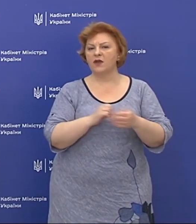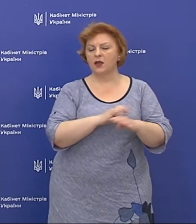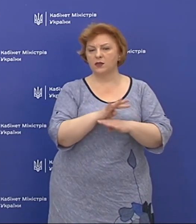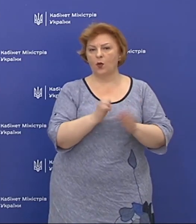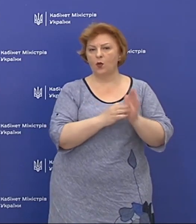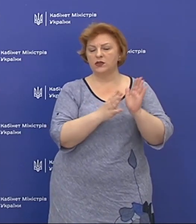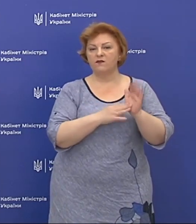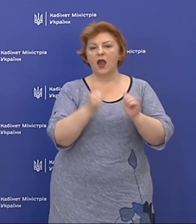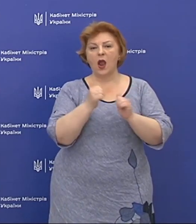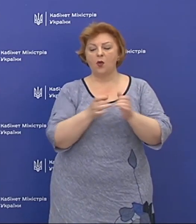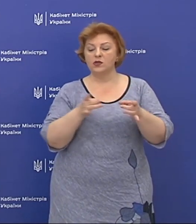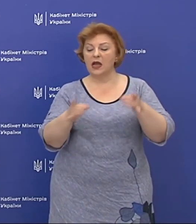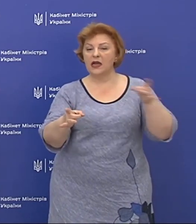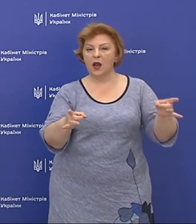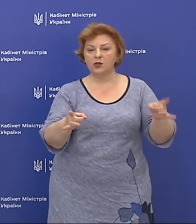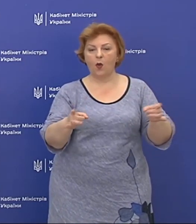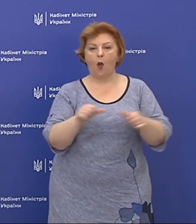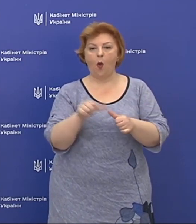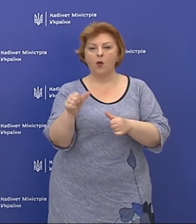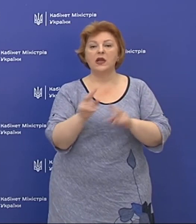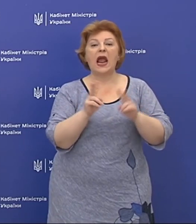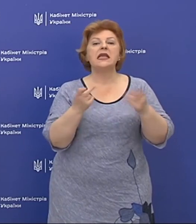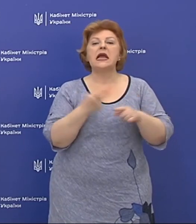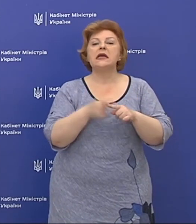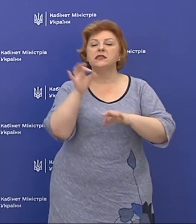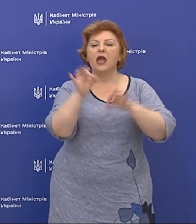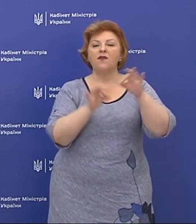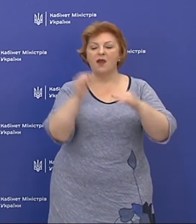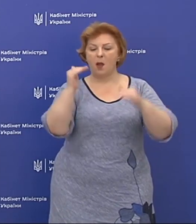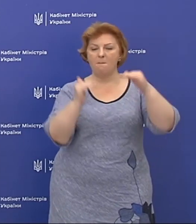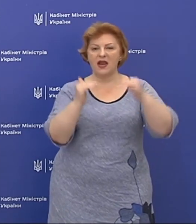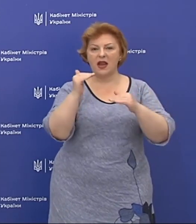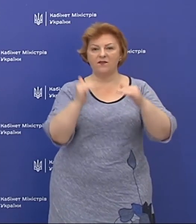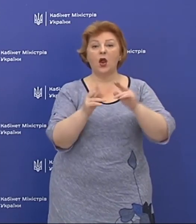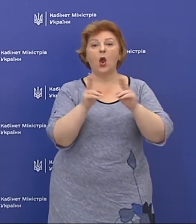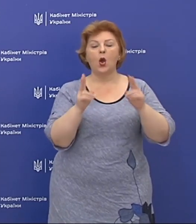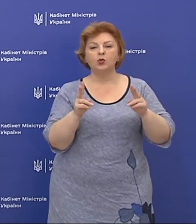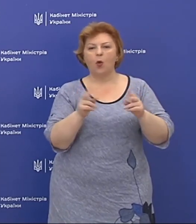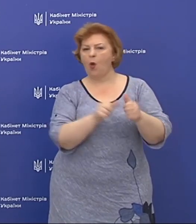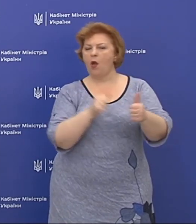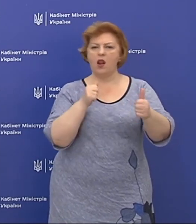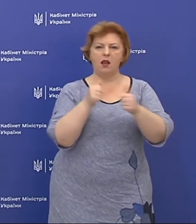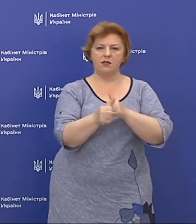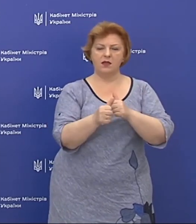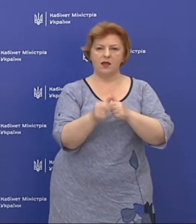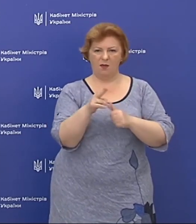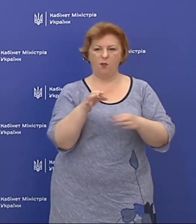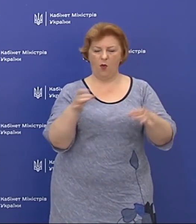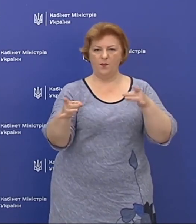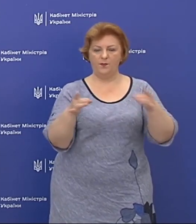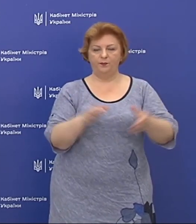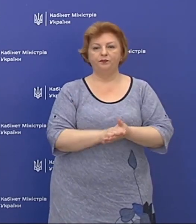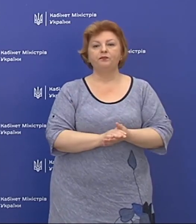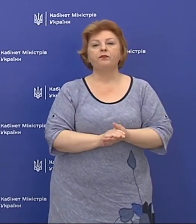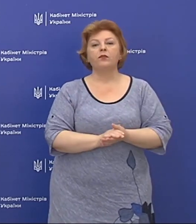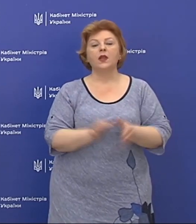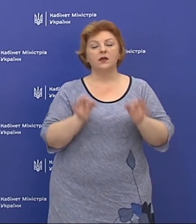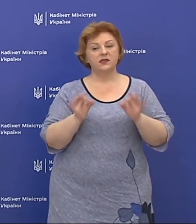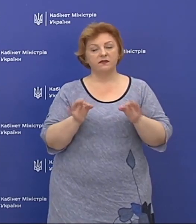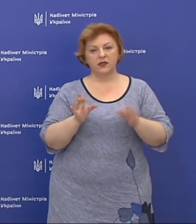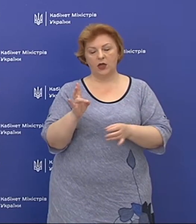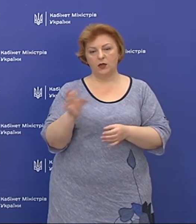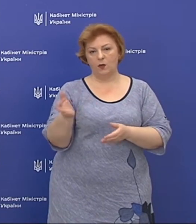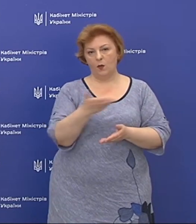-19 в кожному регіоні окремо? Яке це відсоткове співвідношення і хто лідирує? Звичайно, ми